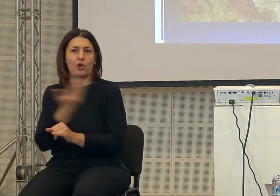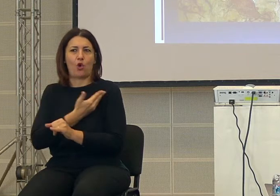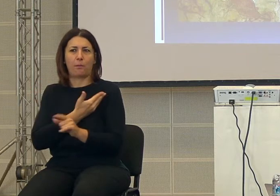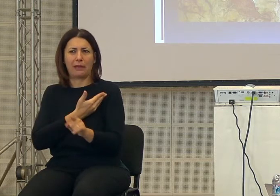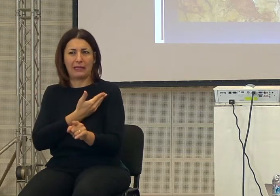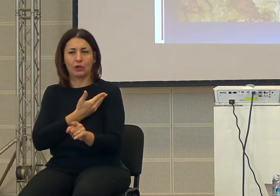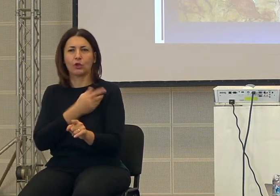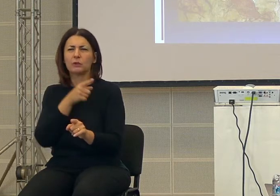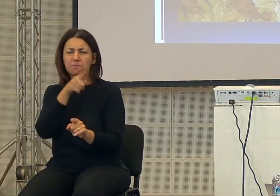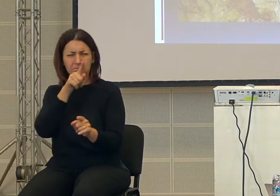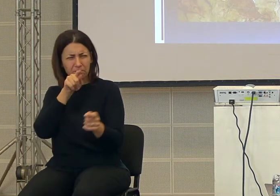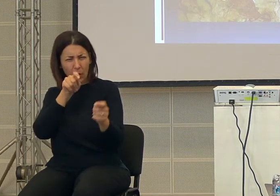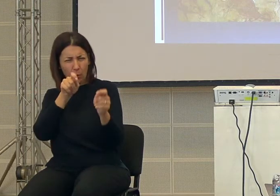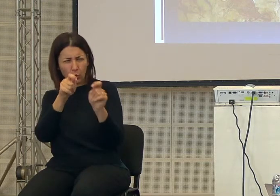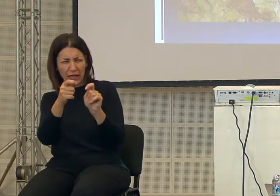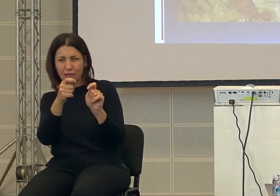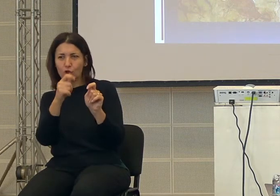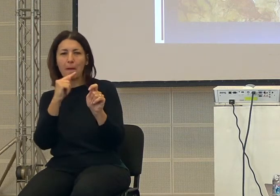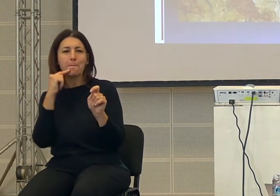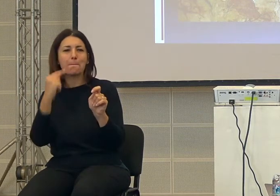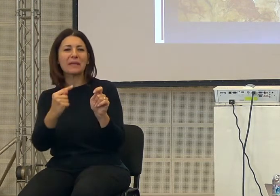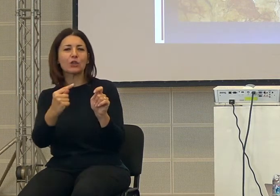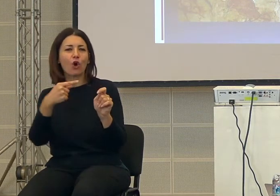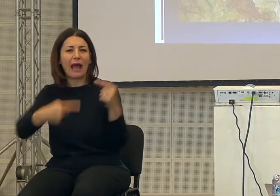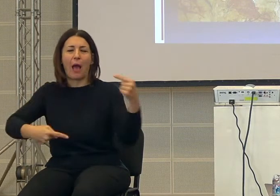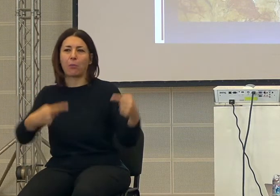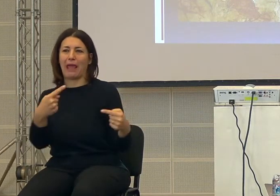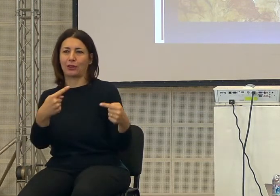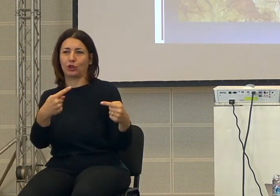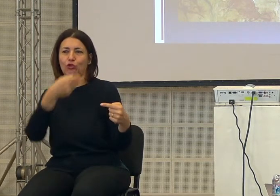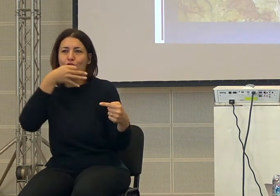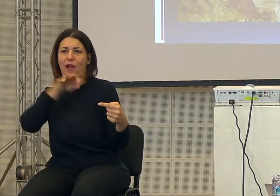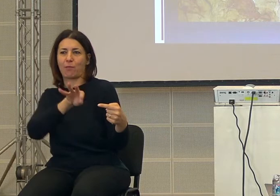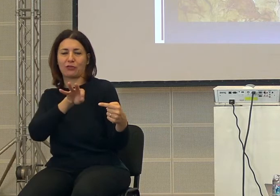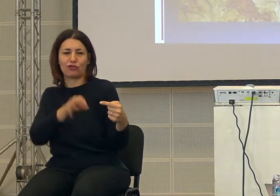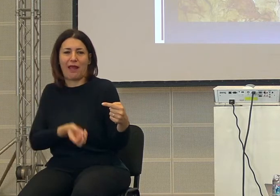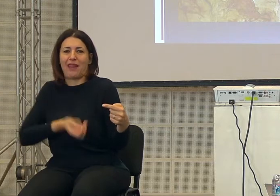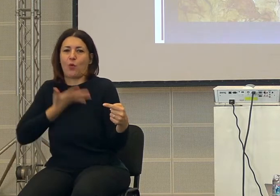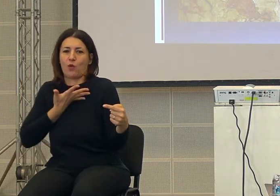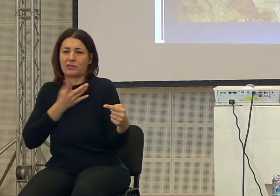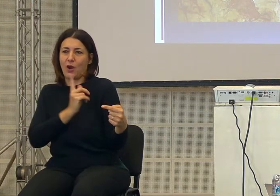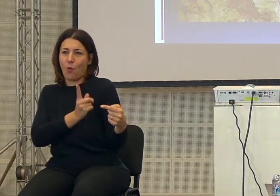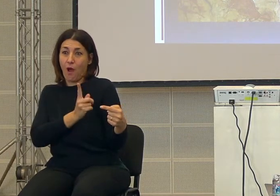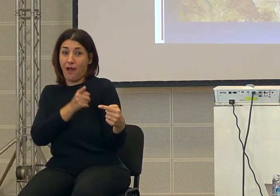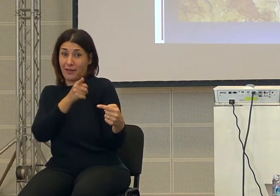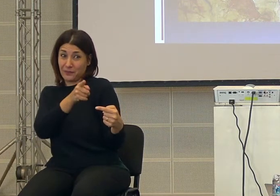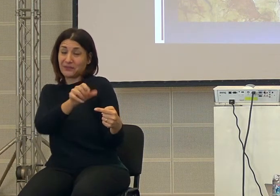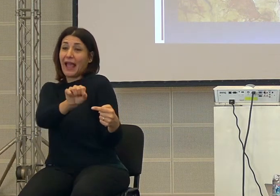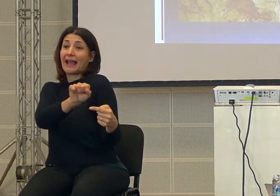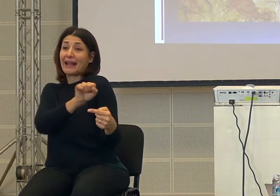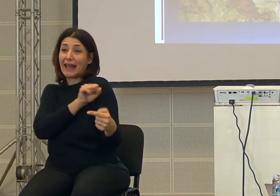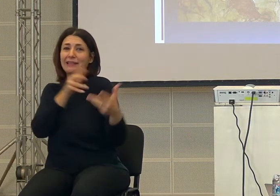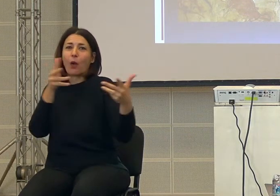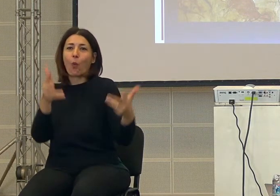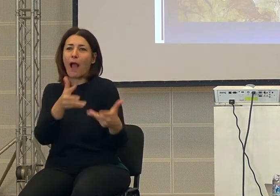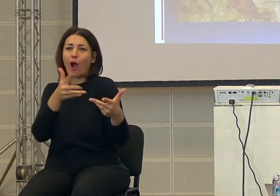qual è stata questa mutazione, qual è stato il miglioramento della capacità linguistica? Il miglioramento è stato credere a cose